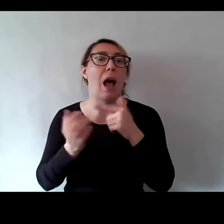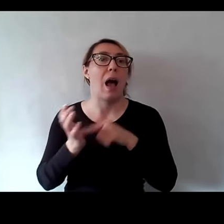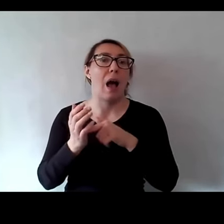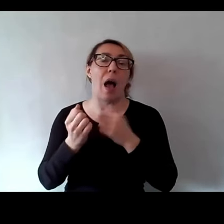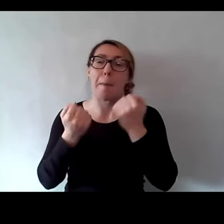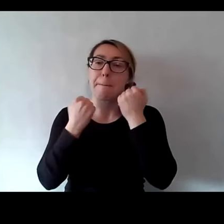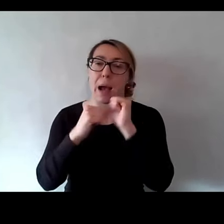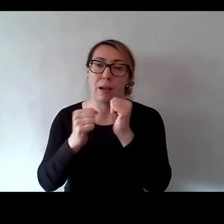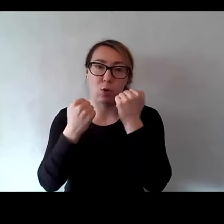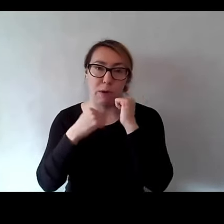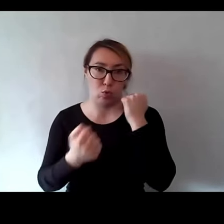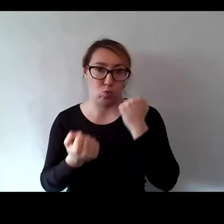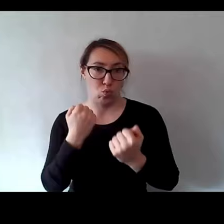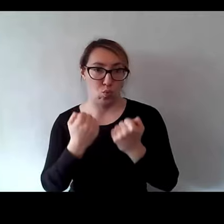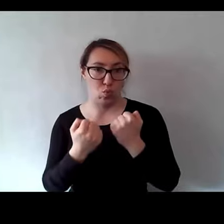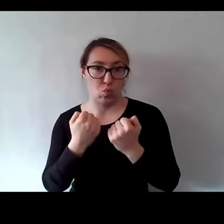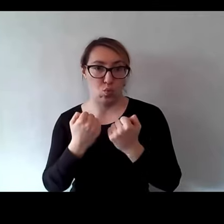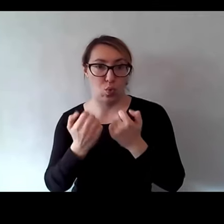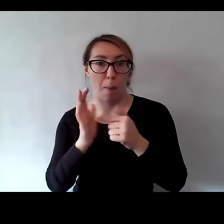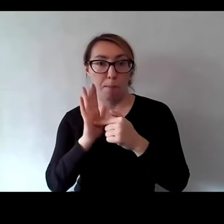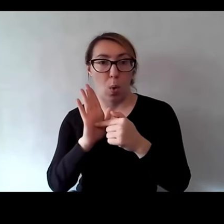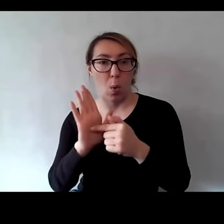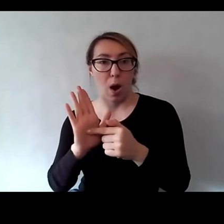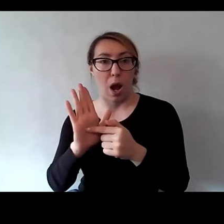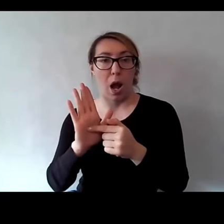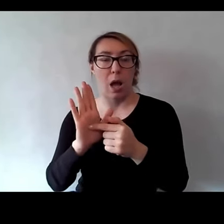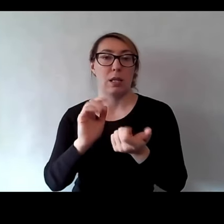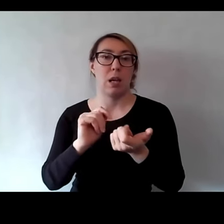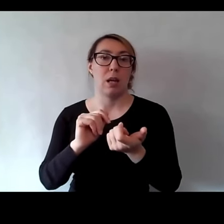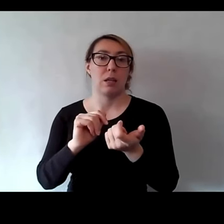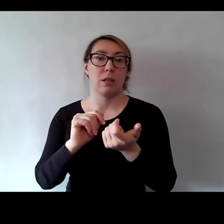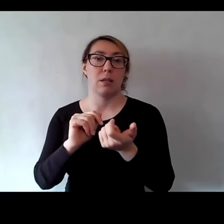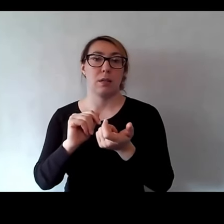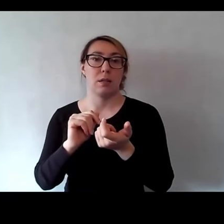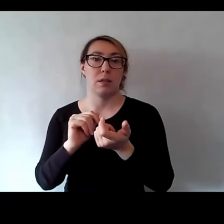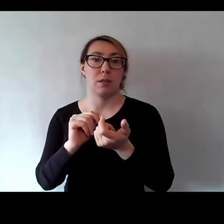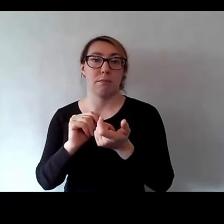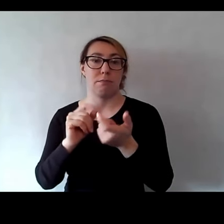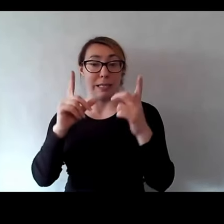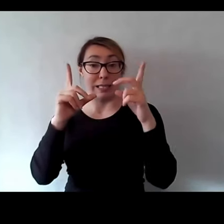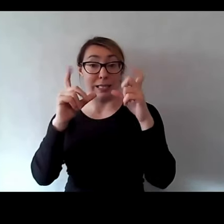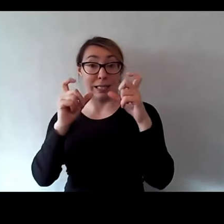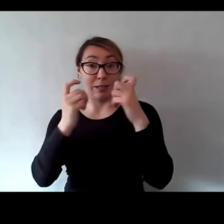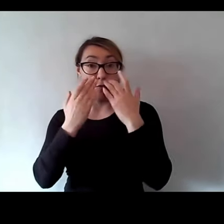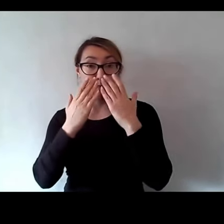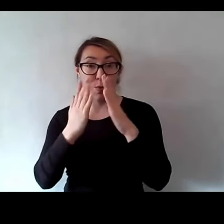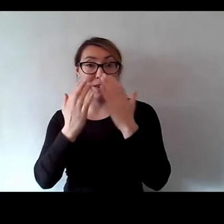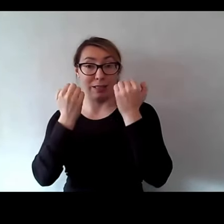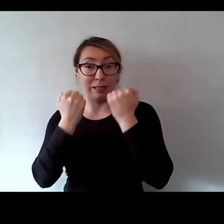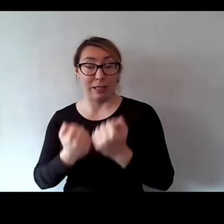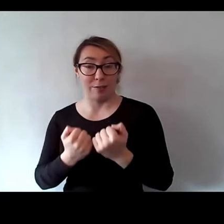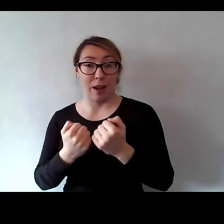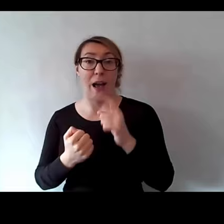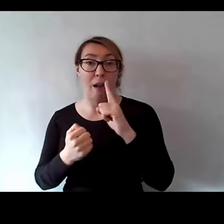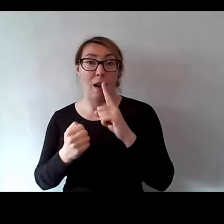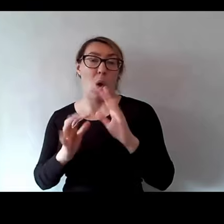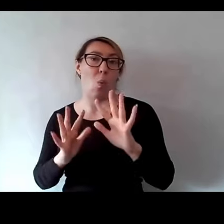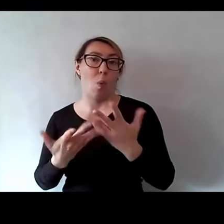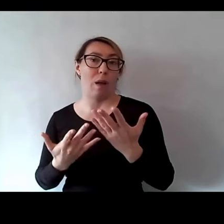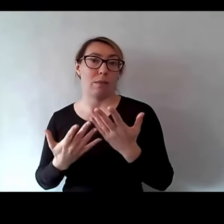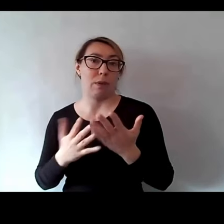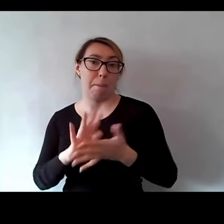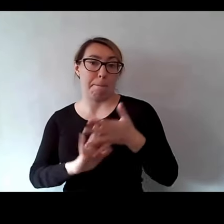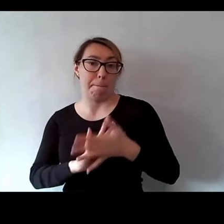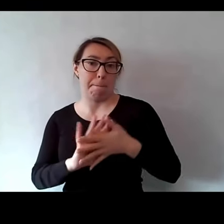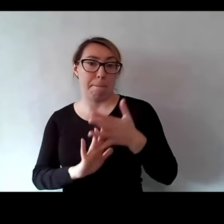bardzo, bardzo trudne do pokazania na zdjęciu, ale bardzo łatwe, jeżeli chodzi